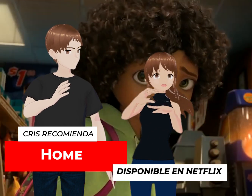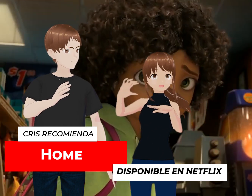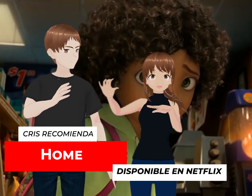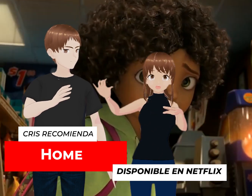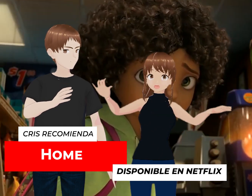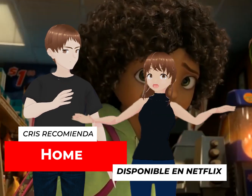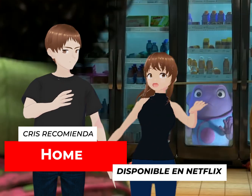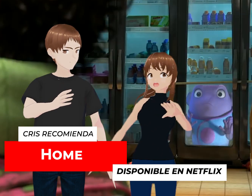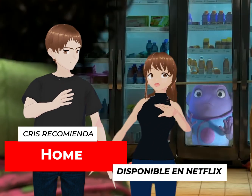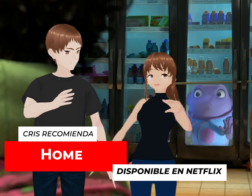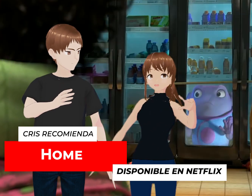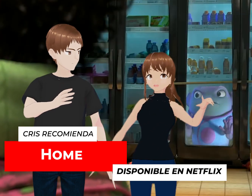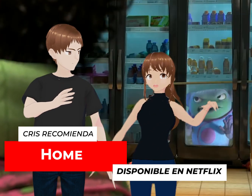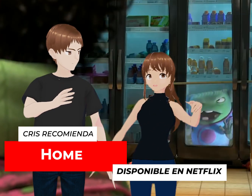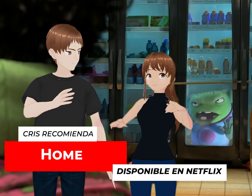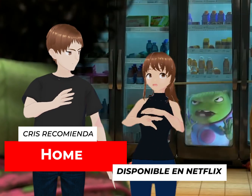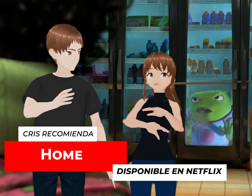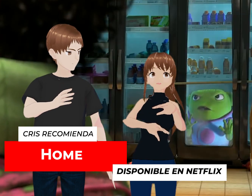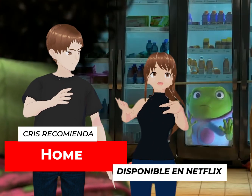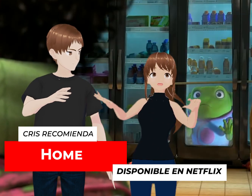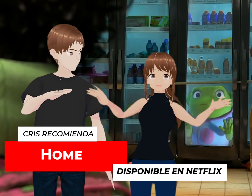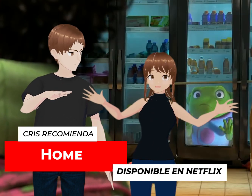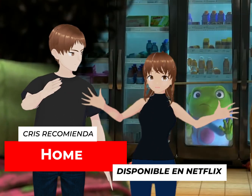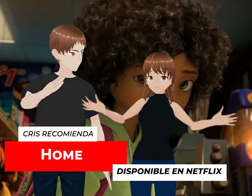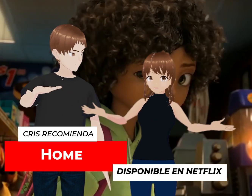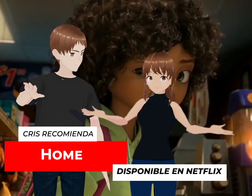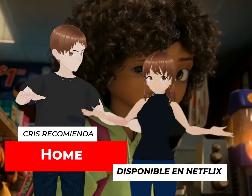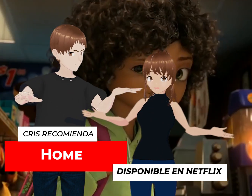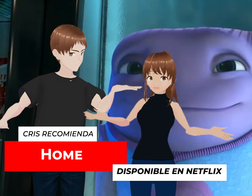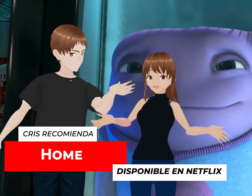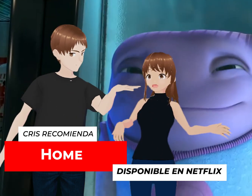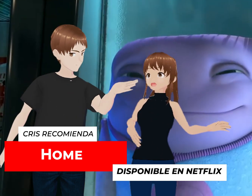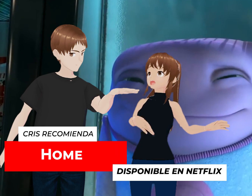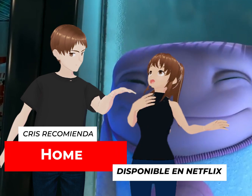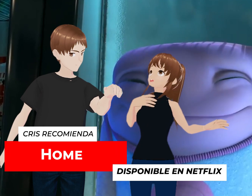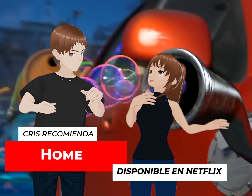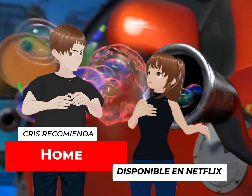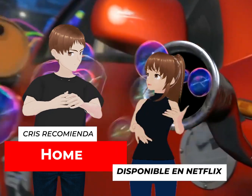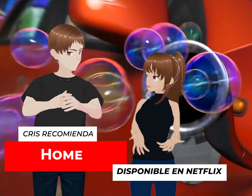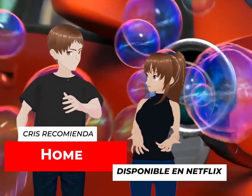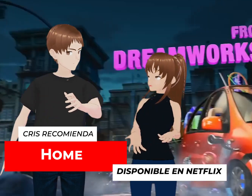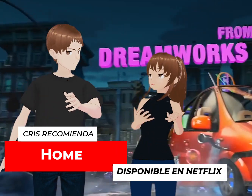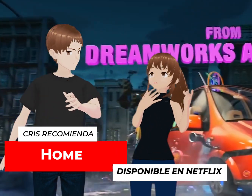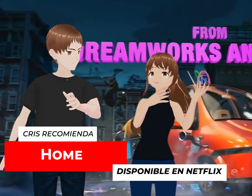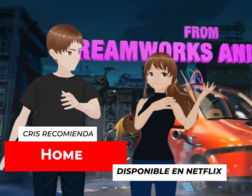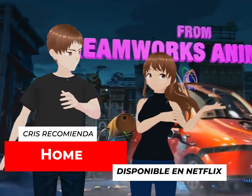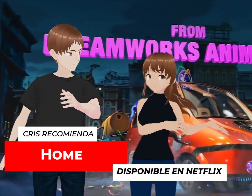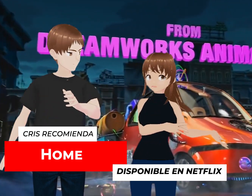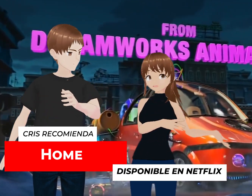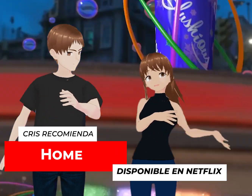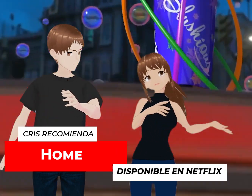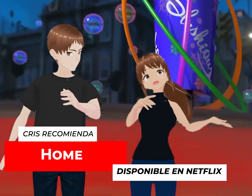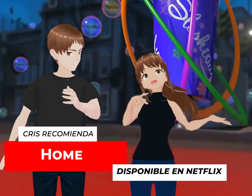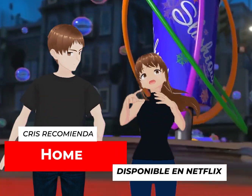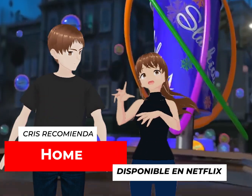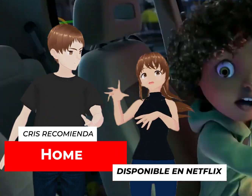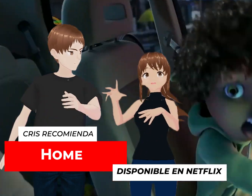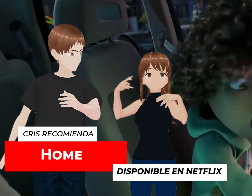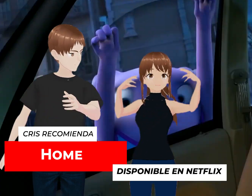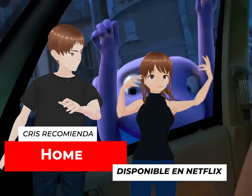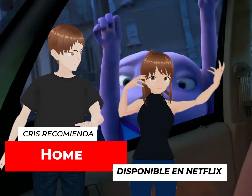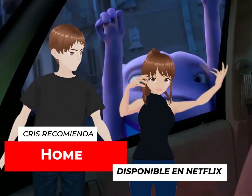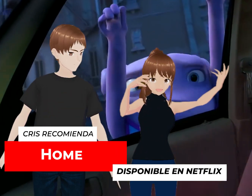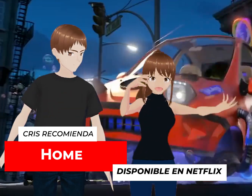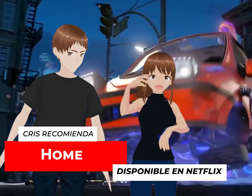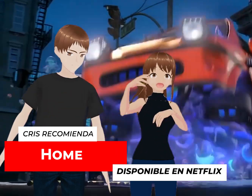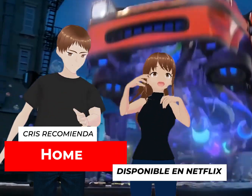que no cuadra con el común denominador de los de su especie y ella un poco igual, ¿no? Él